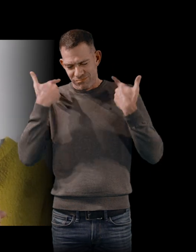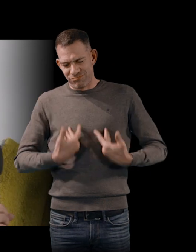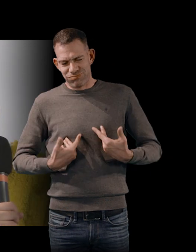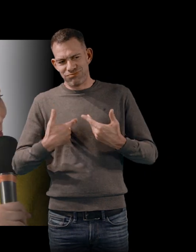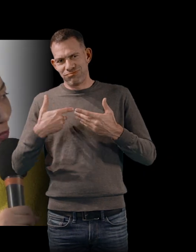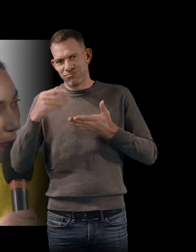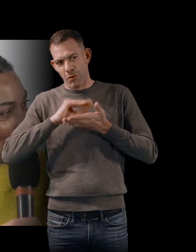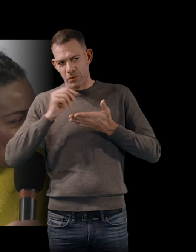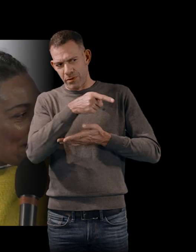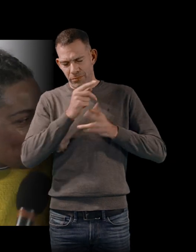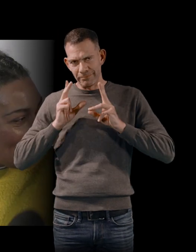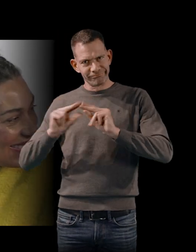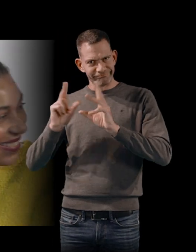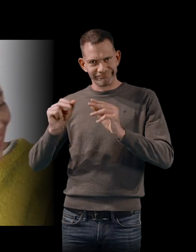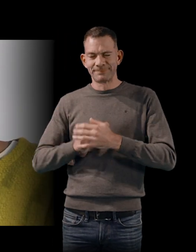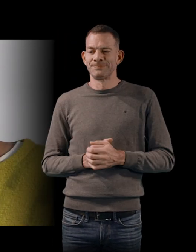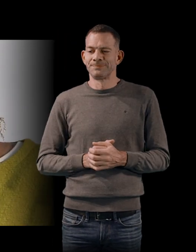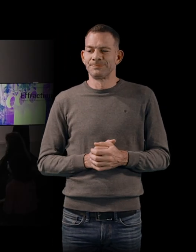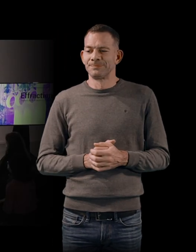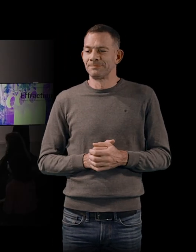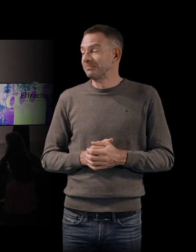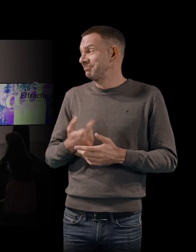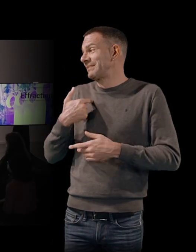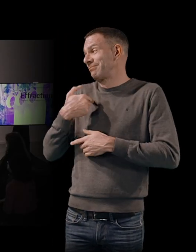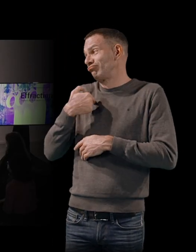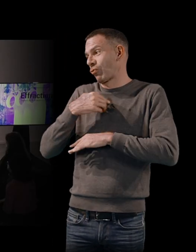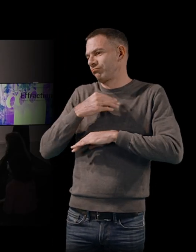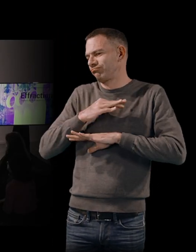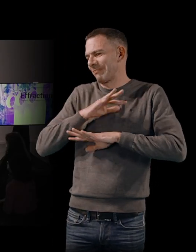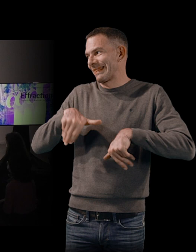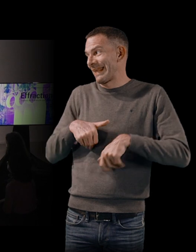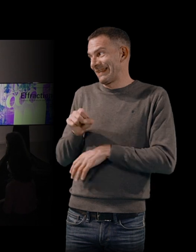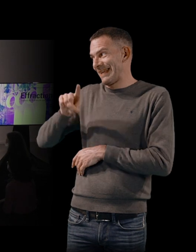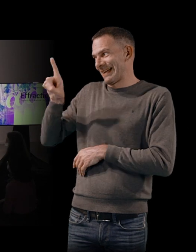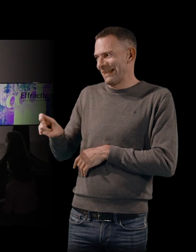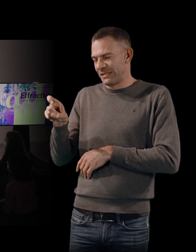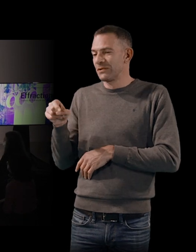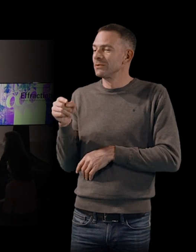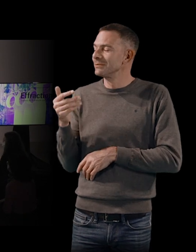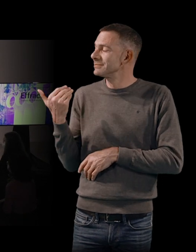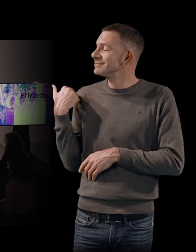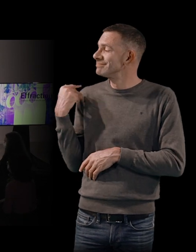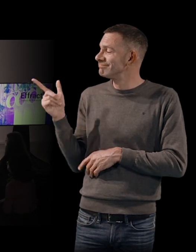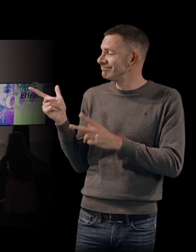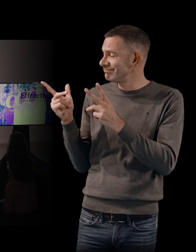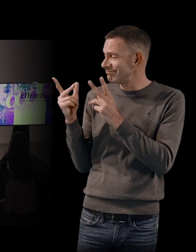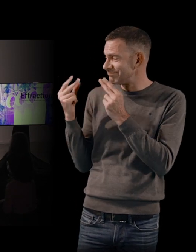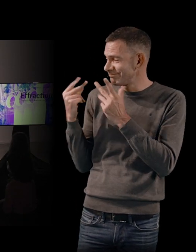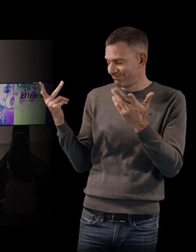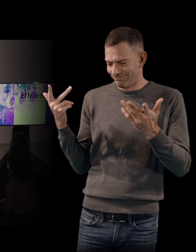de développer. Peut-être, moi, je vais me permettre une dernière question. Est que vous avez évoqué, finalement, la proximité, l'intensité que vous